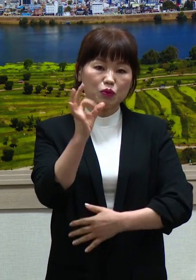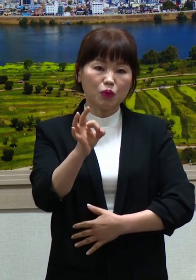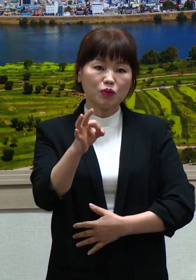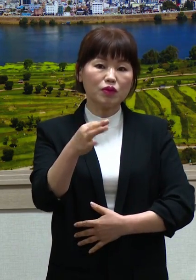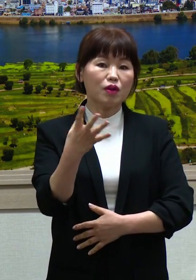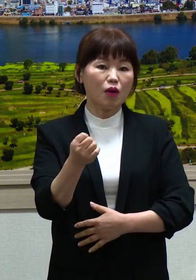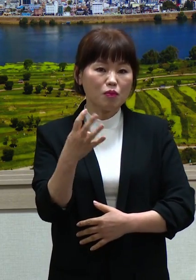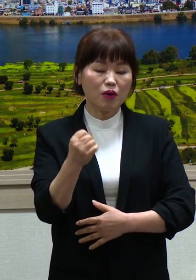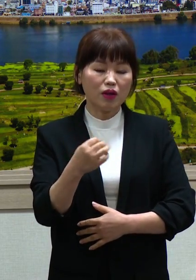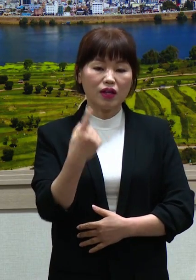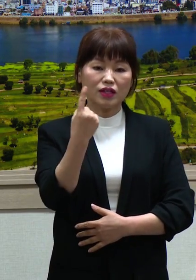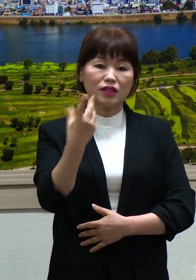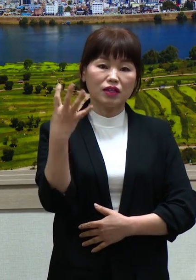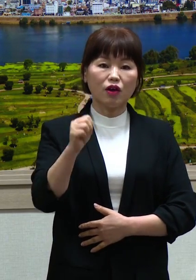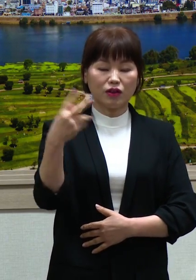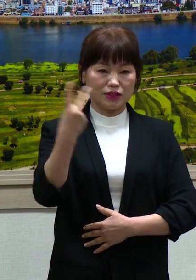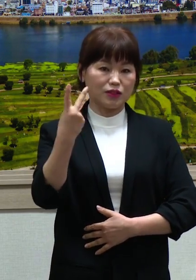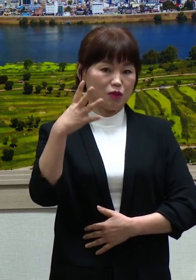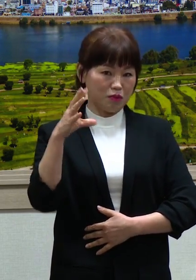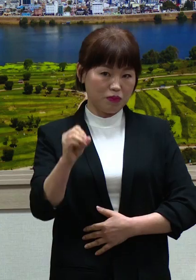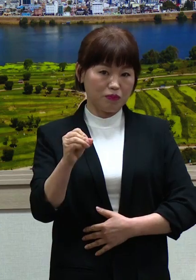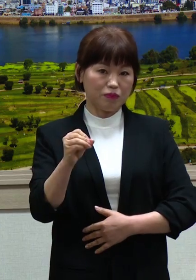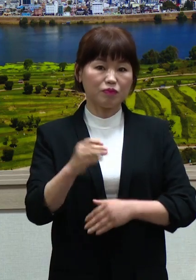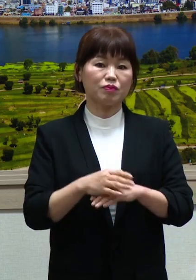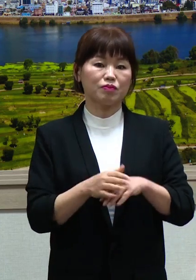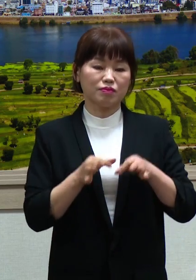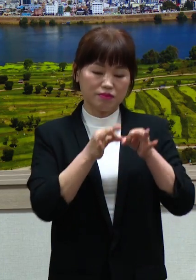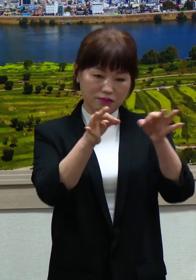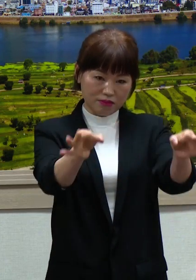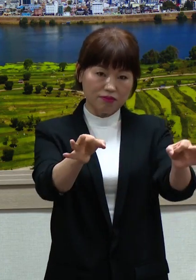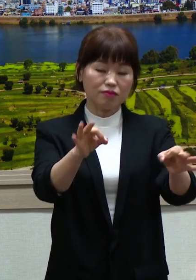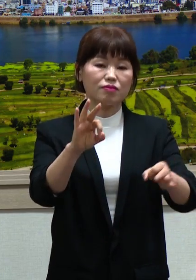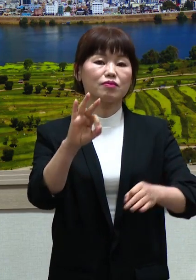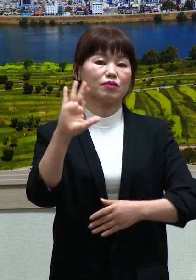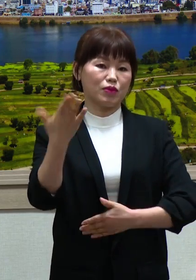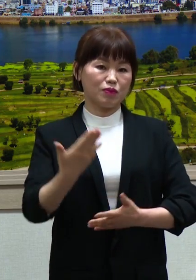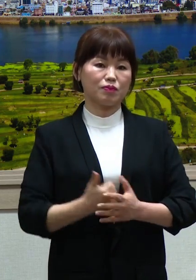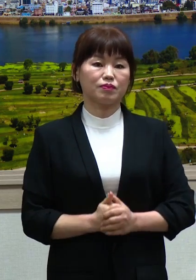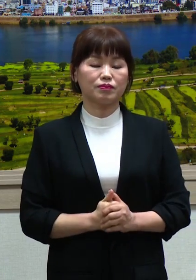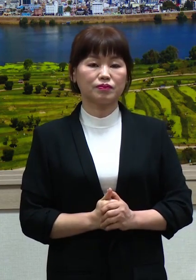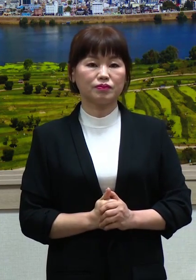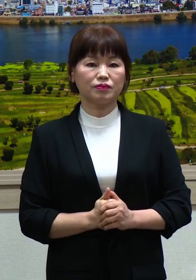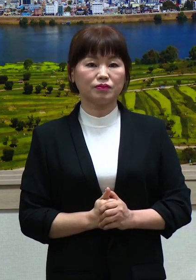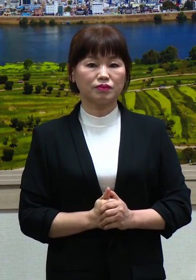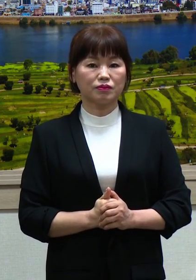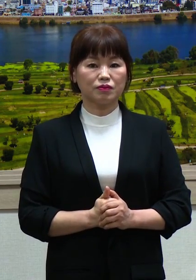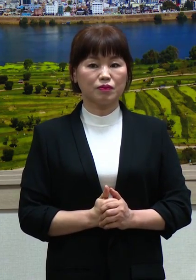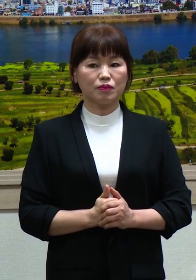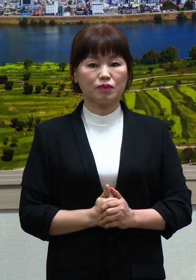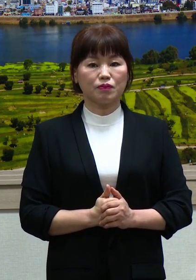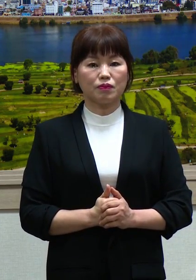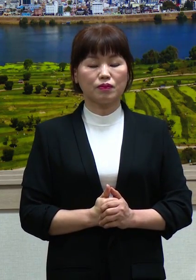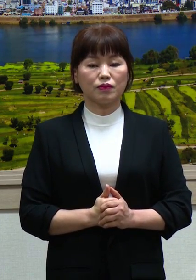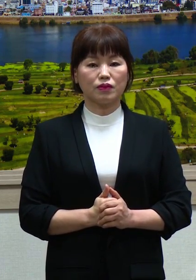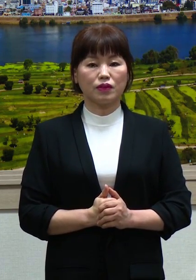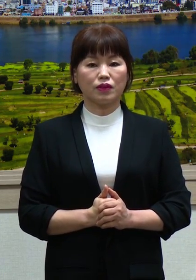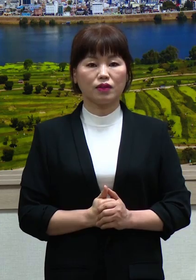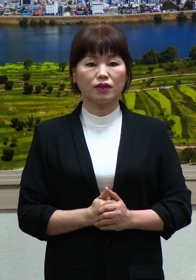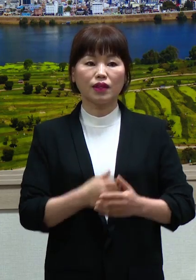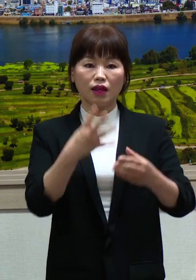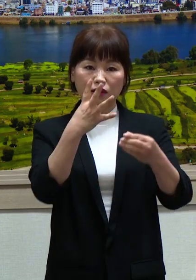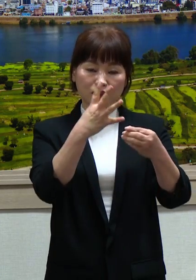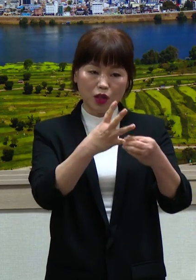총 1억 2천만원을 양평근로 지급을 할 것입니다. 네